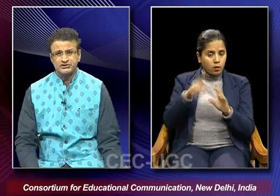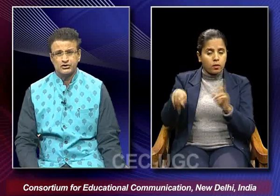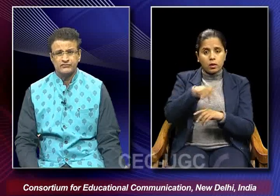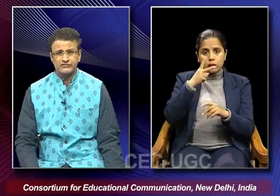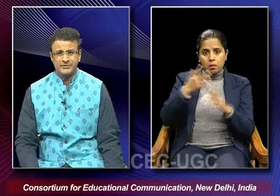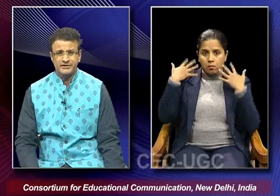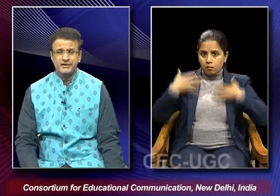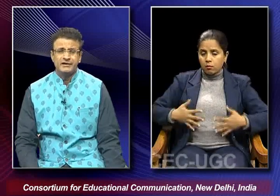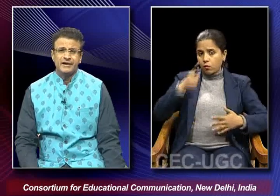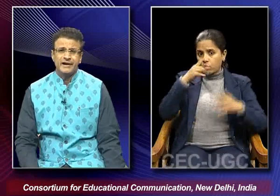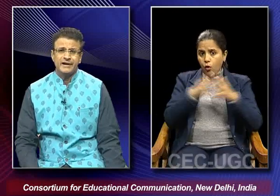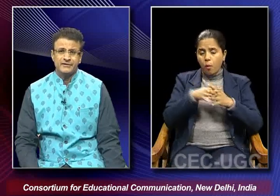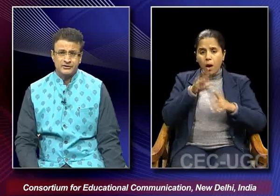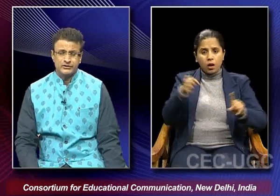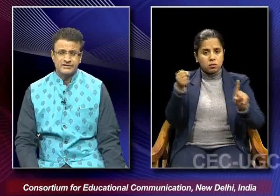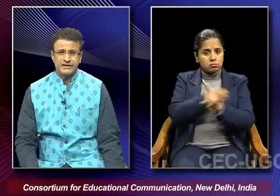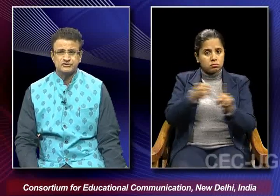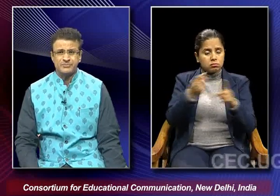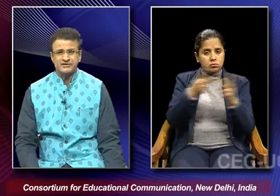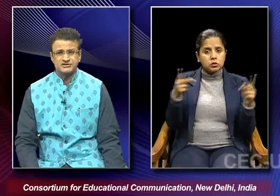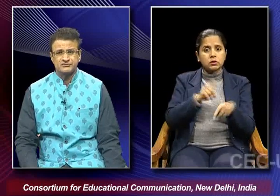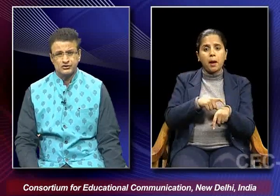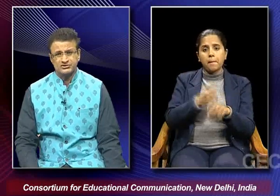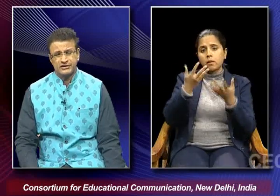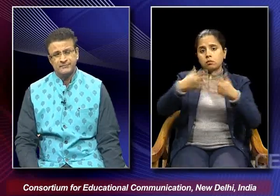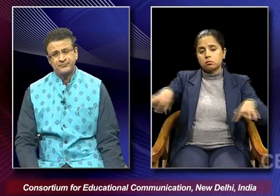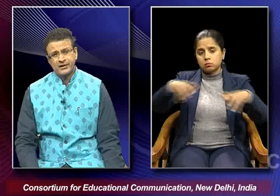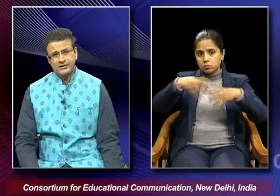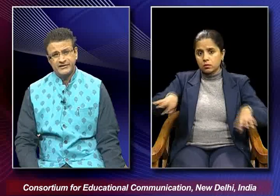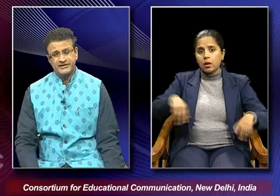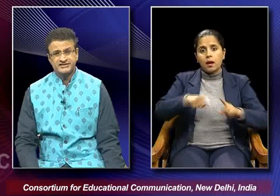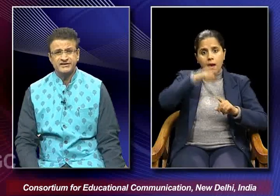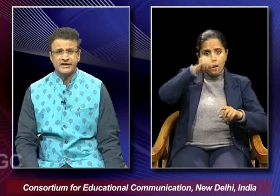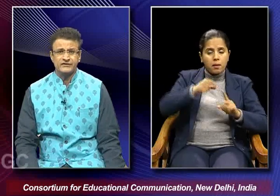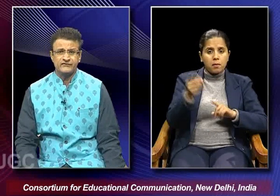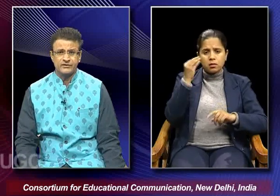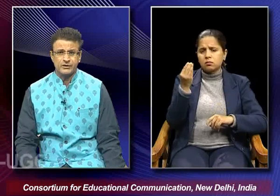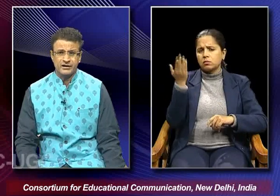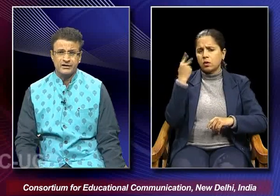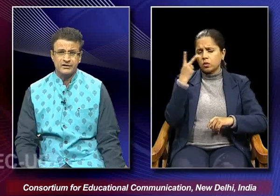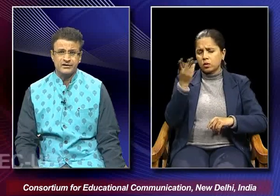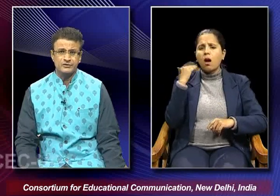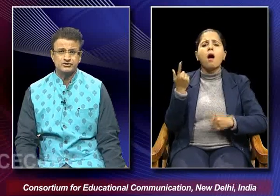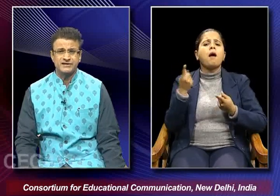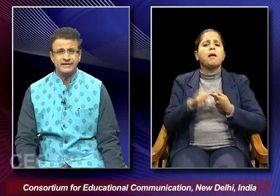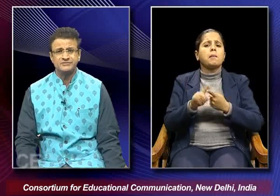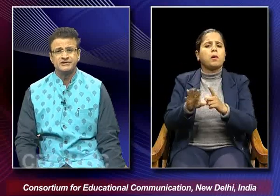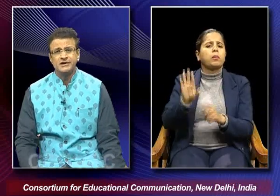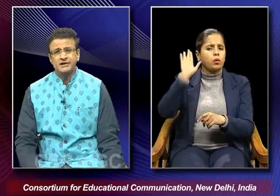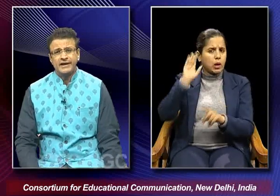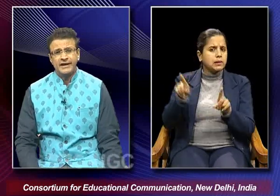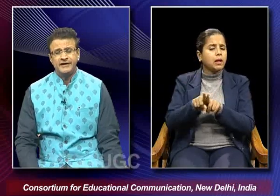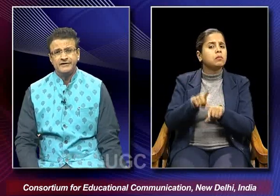bodies of the women during the times of partition was a very recent kind of a phenomena in those times